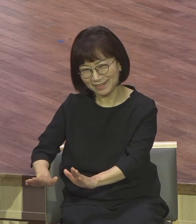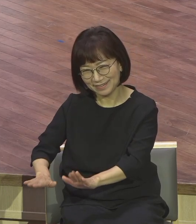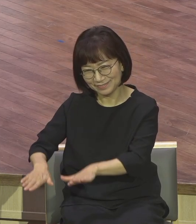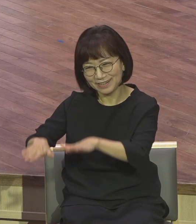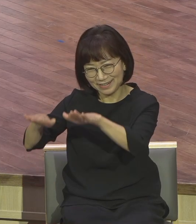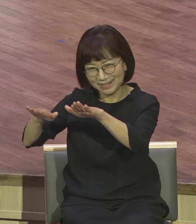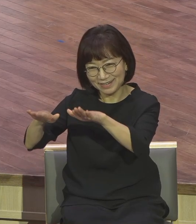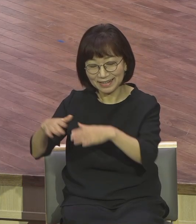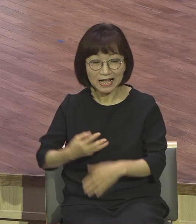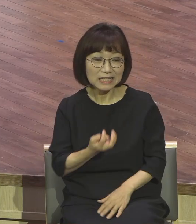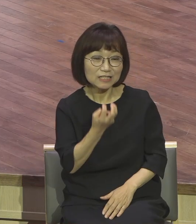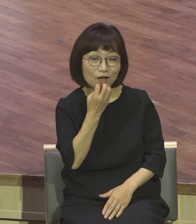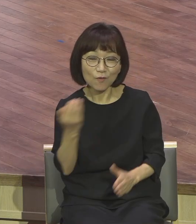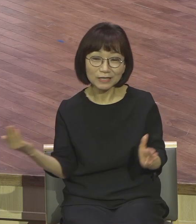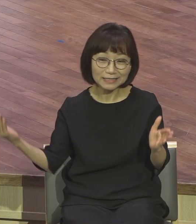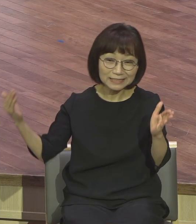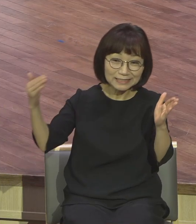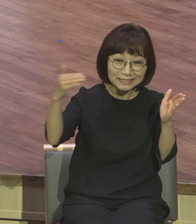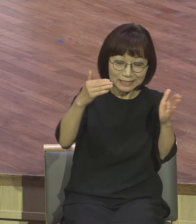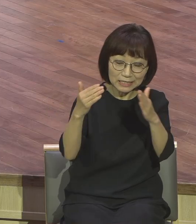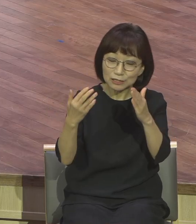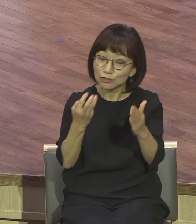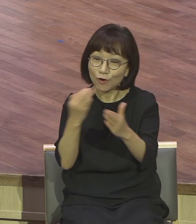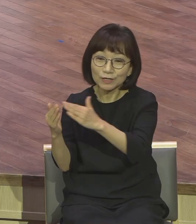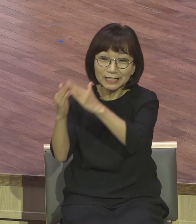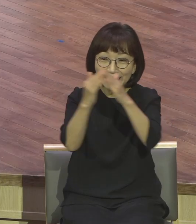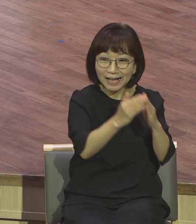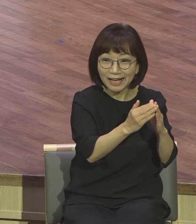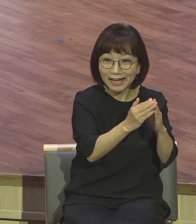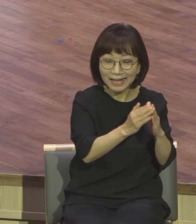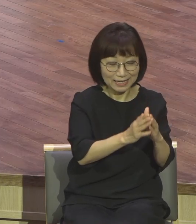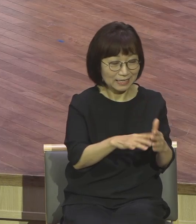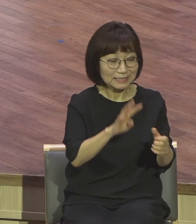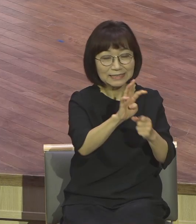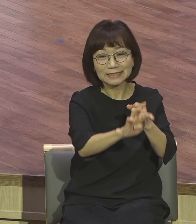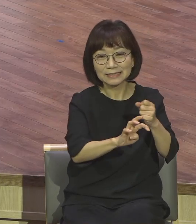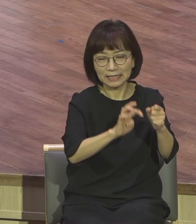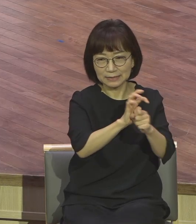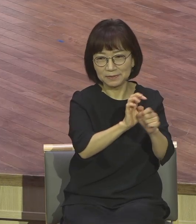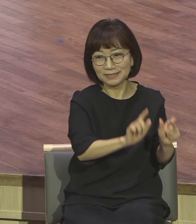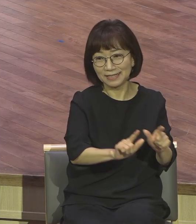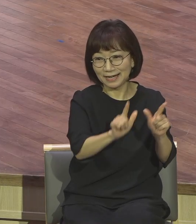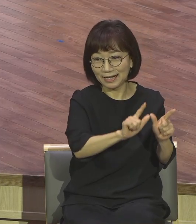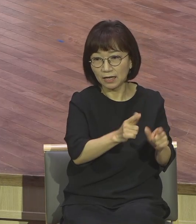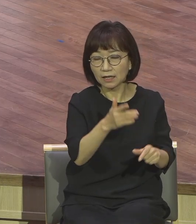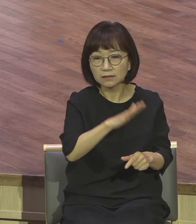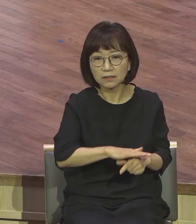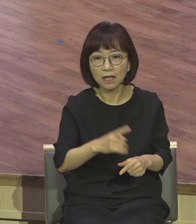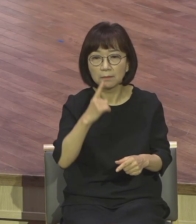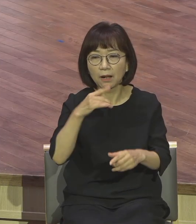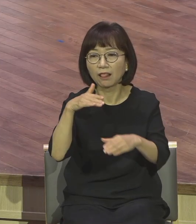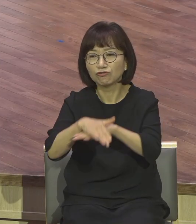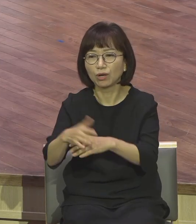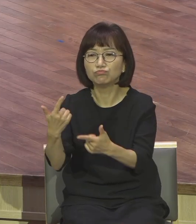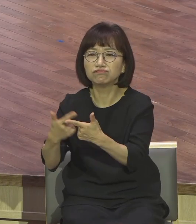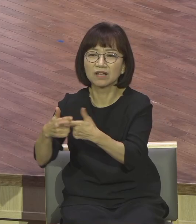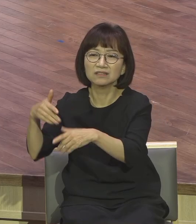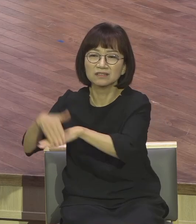억양이 안 변해가지고 새가족들이 처음에 알았던 힘들다. 한 달만 좀 나와보세요. 다 들려.